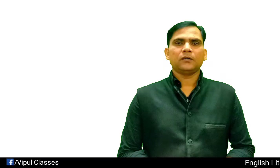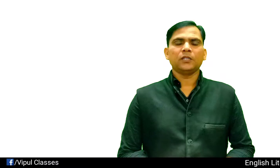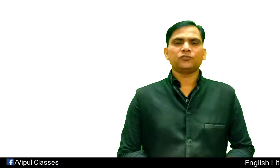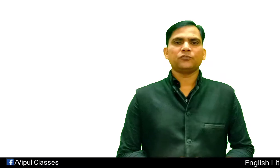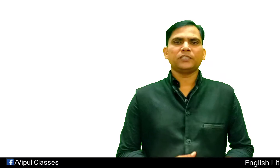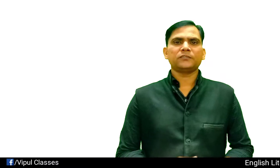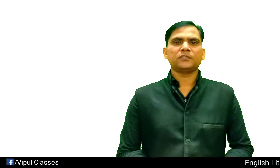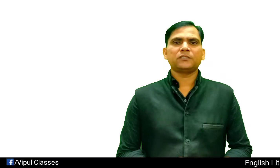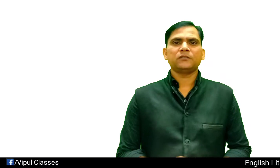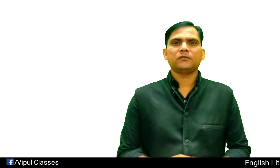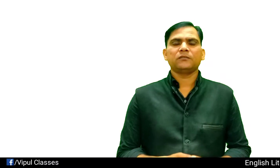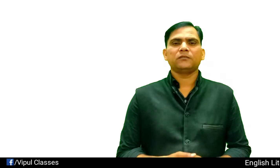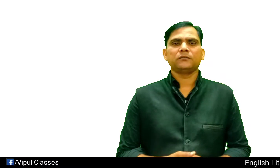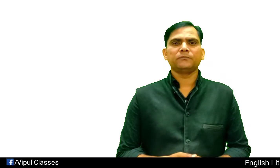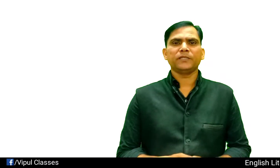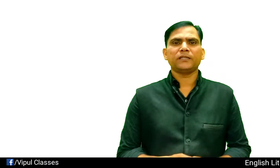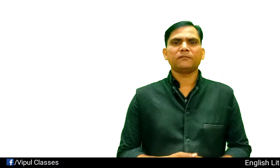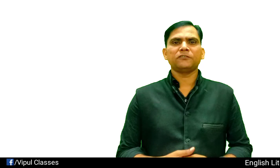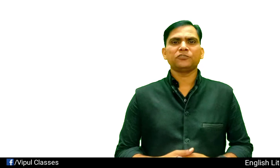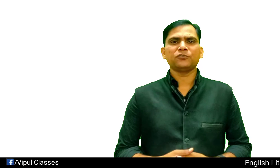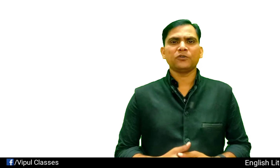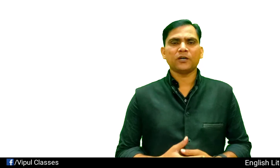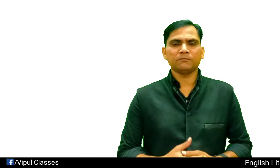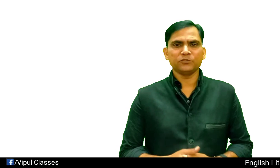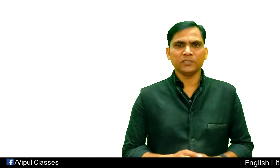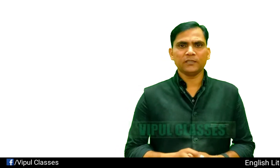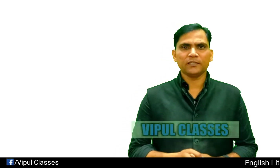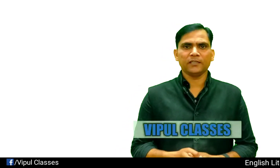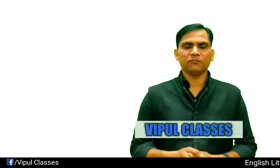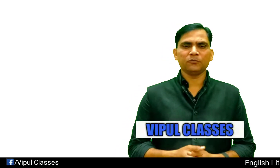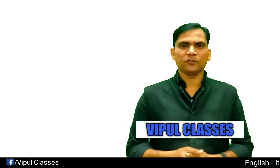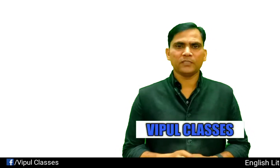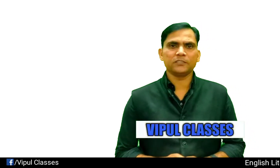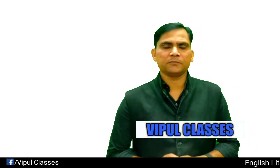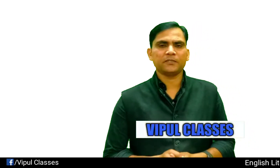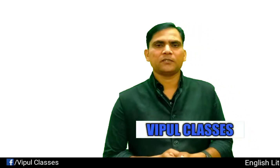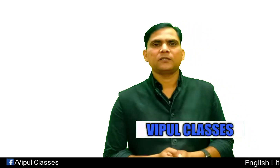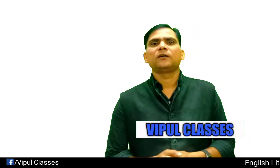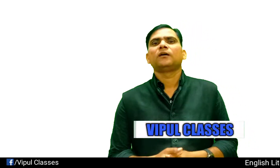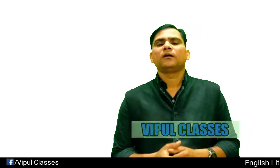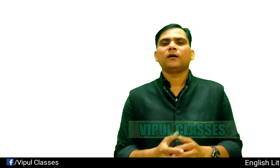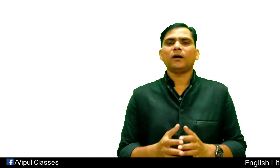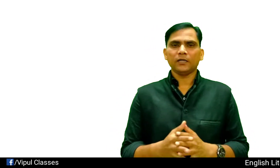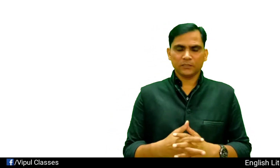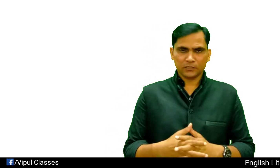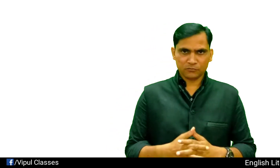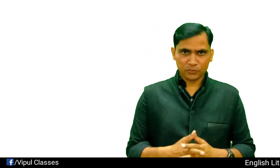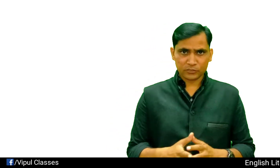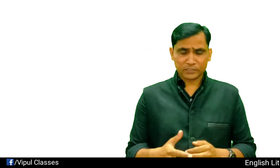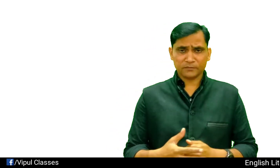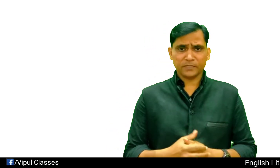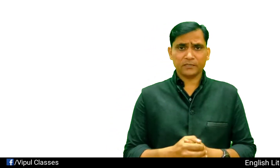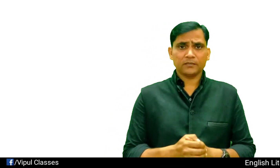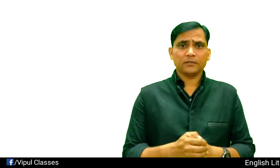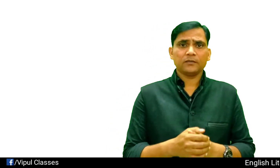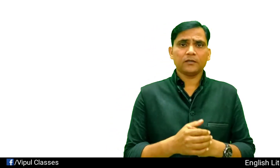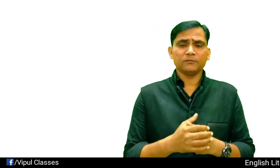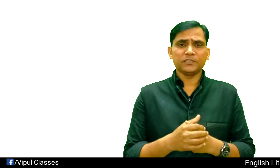हेलो स्टुडेंट्स मेरा टाम है विश्णू और आप मुझे देख रहे हैं विपुल क्लासीज पर आज के इस वीडियो सेसन में हम